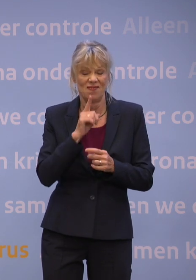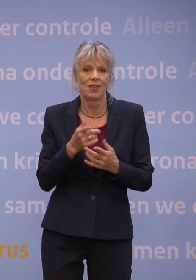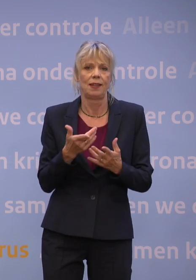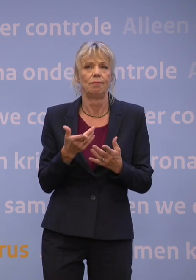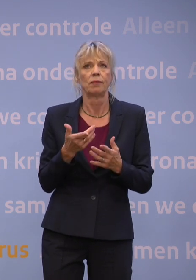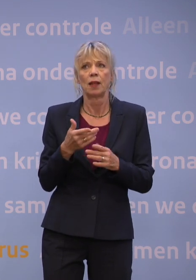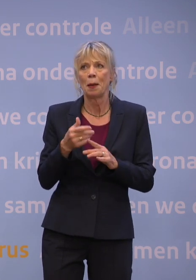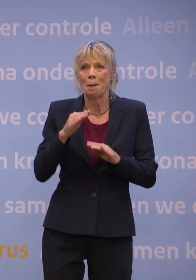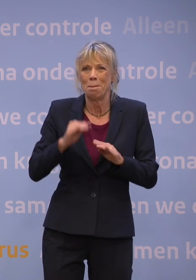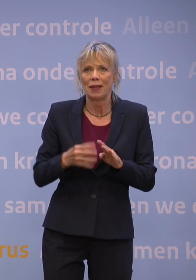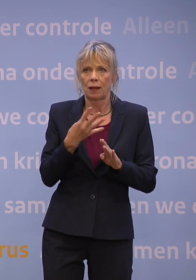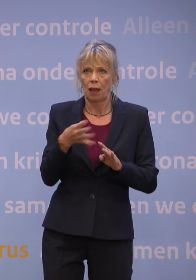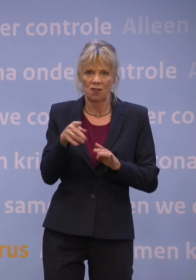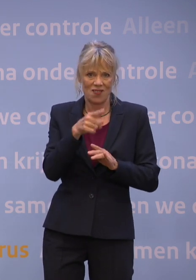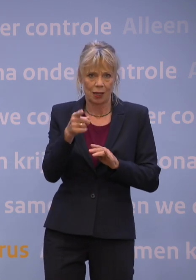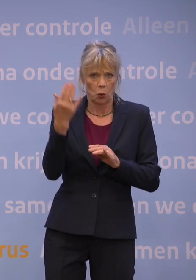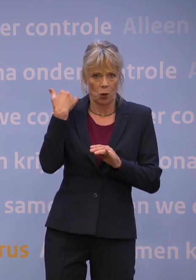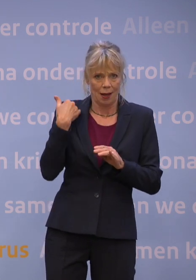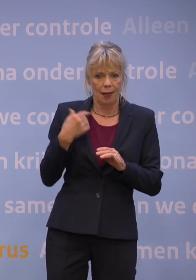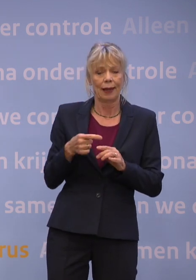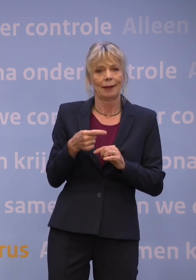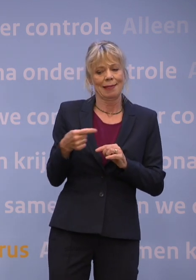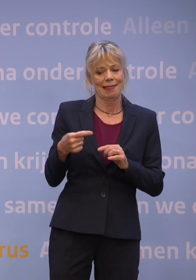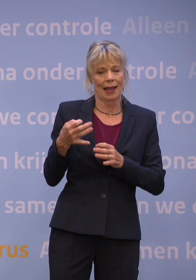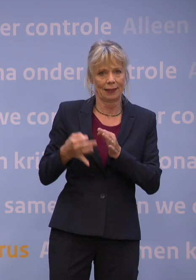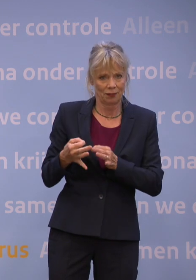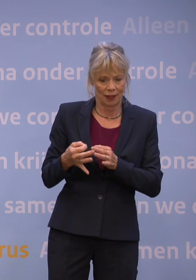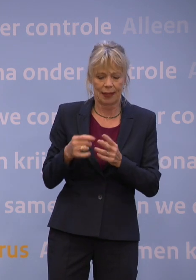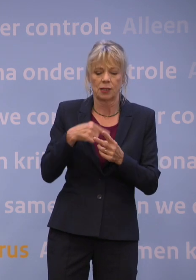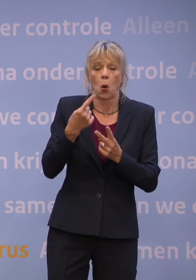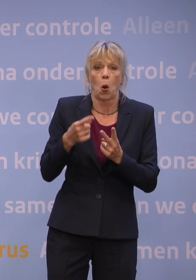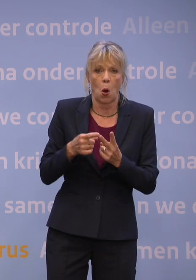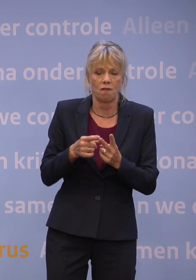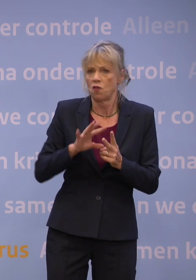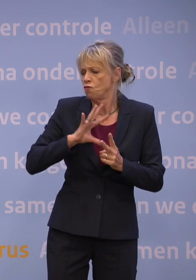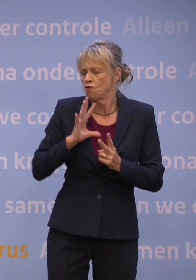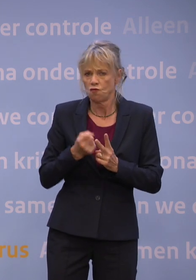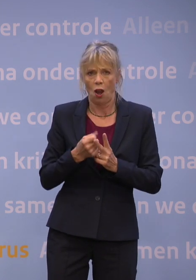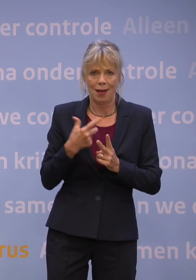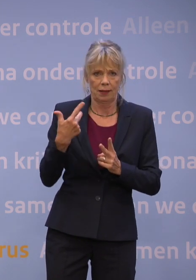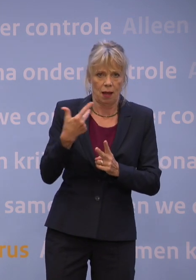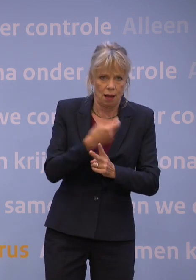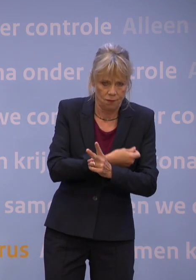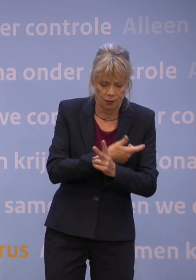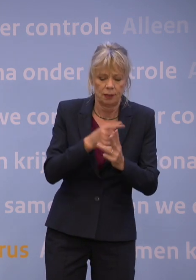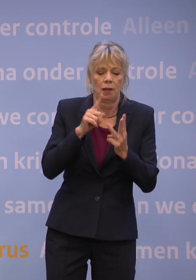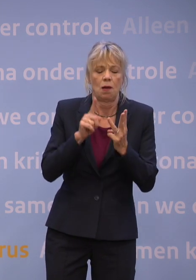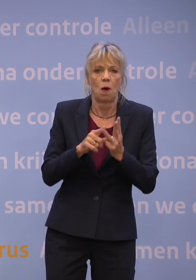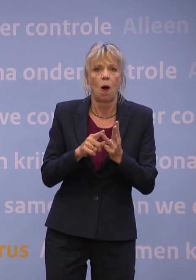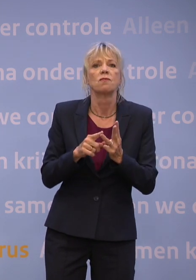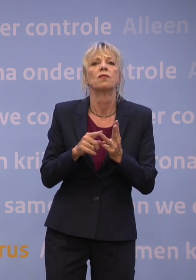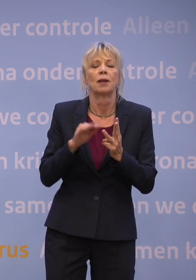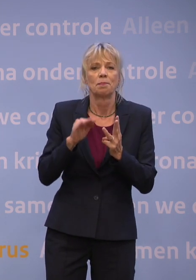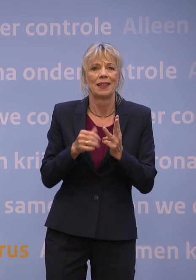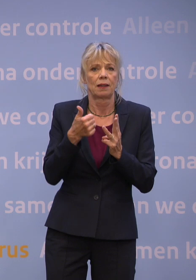geleden negatief is getest, of volledig is gevaccineerd, of minder dan zes maanden geleden corona heeft gehad, kan